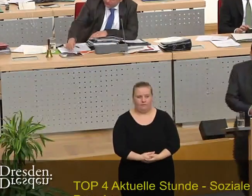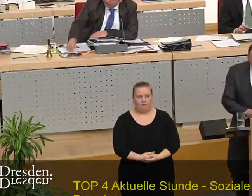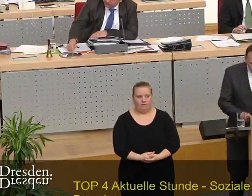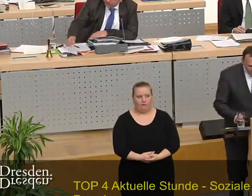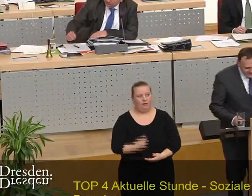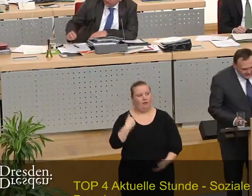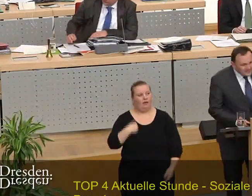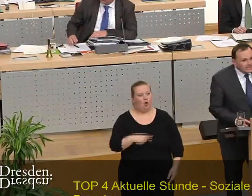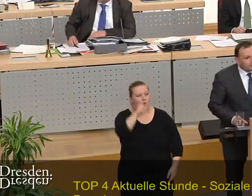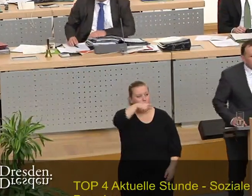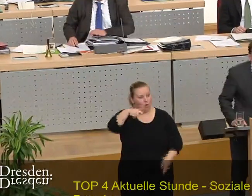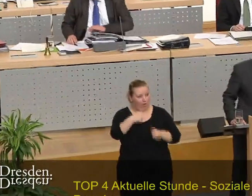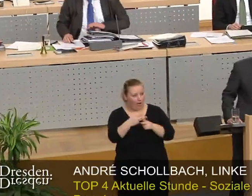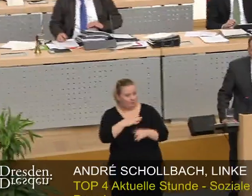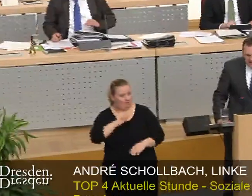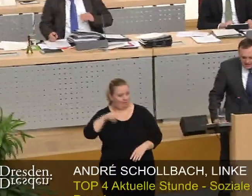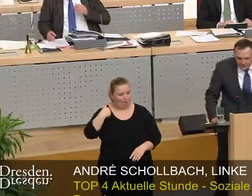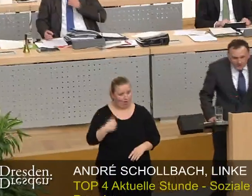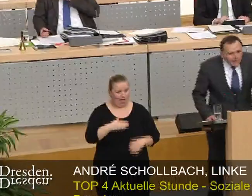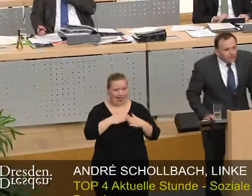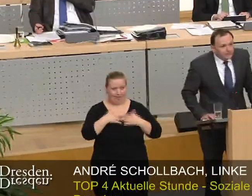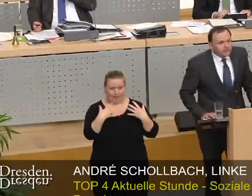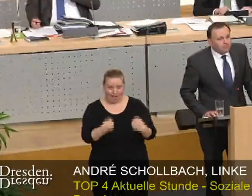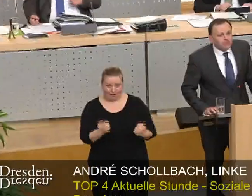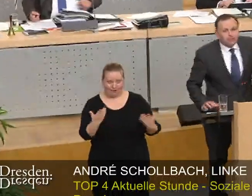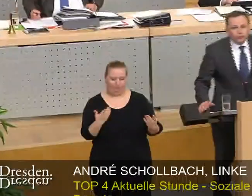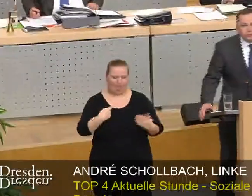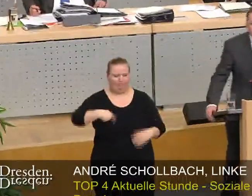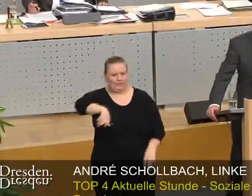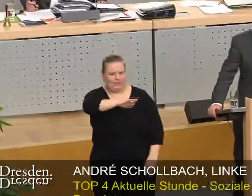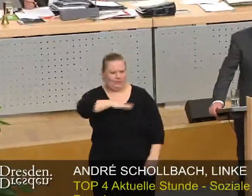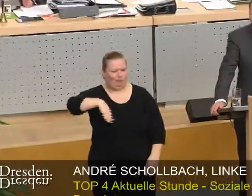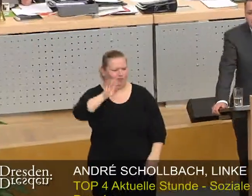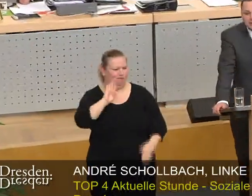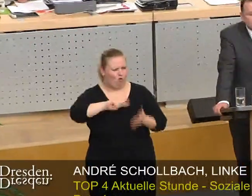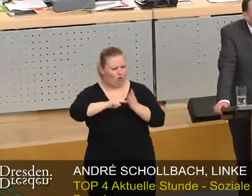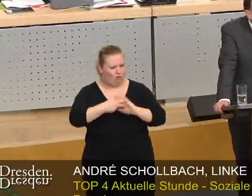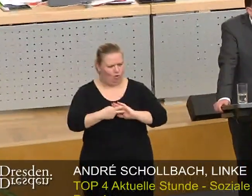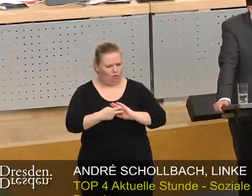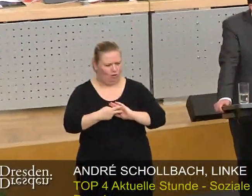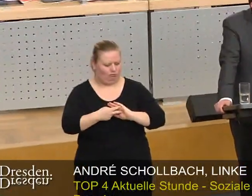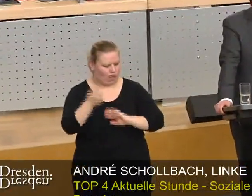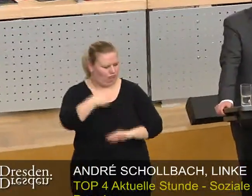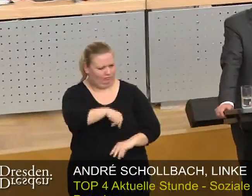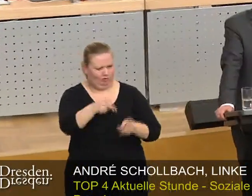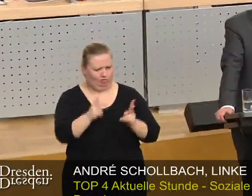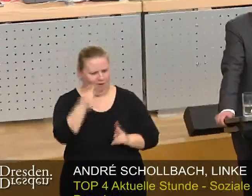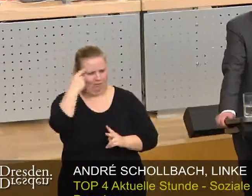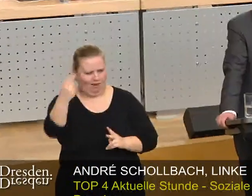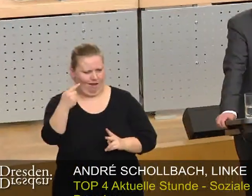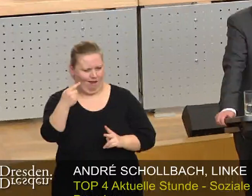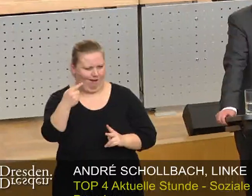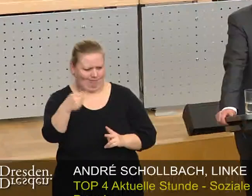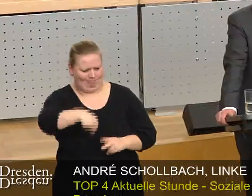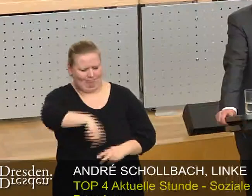Herr Oberbürgermeister, meine Damen und Herren, liebe Gäste, auf dem Gebiet der Wohnungspolitik hat es im Stadtrat der Landeshauptstadt